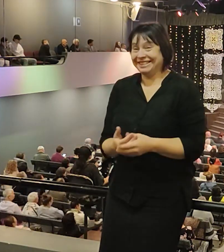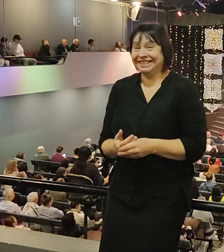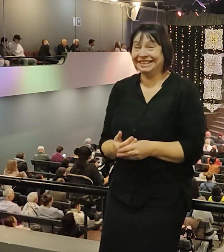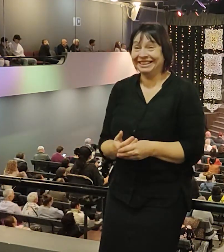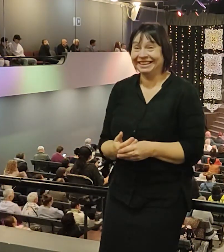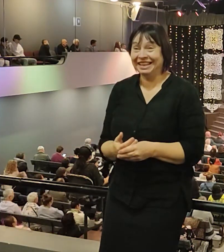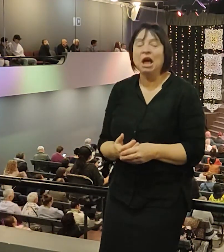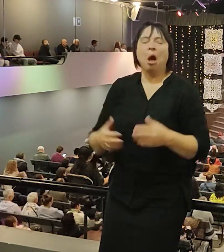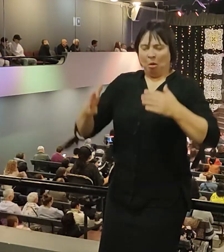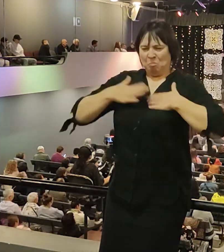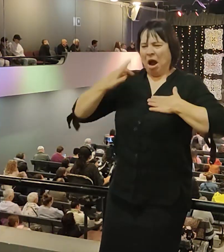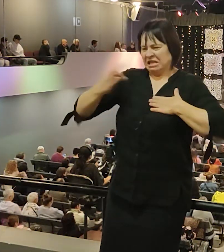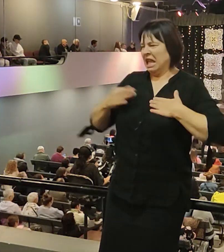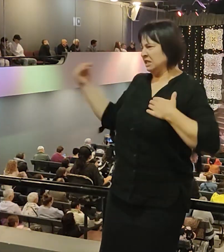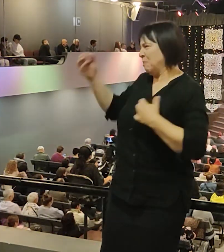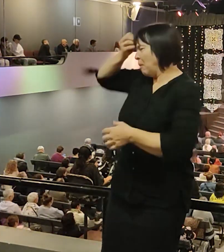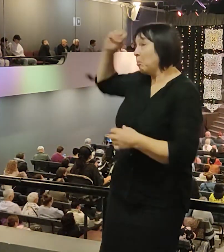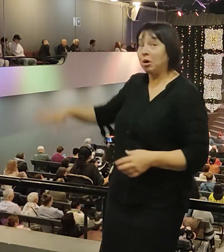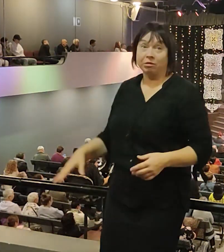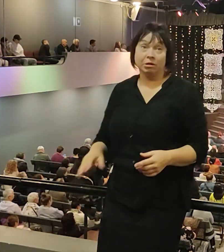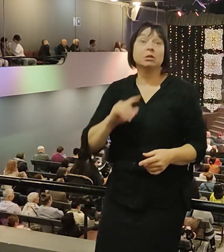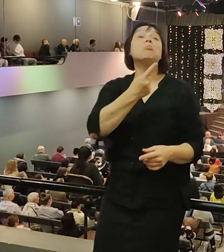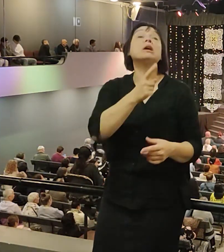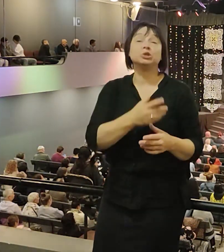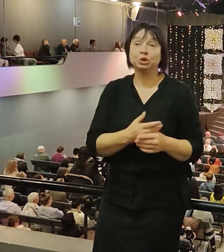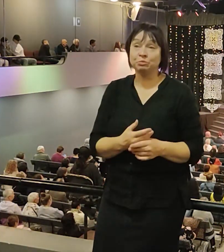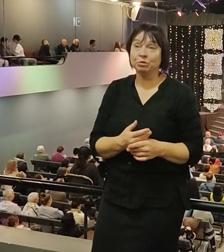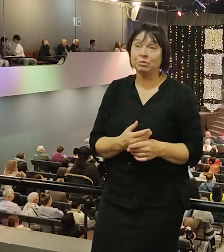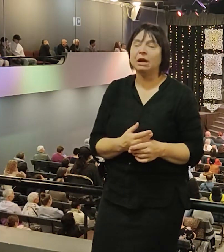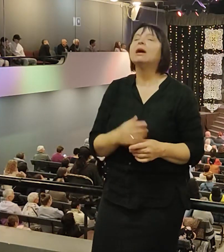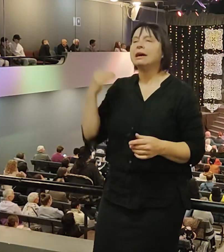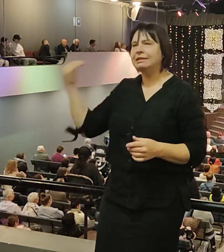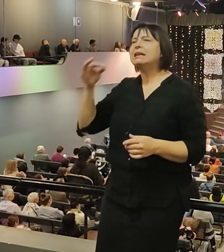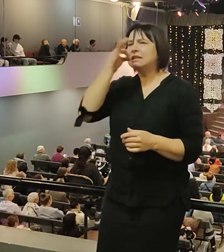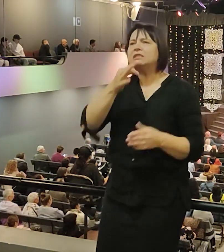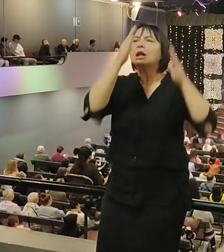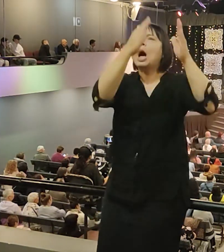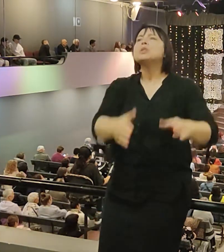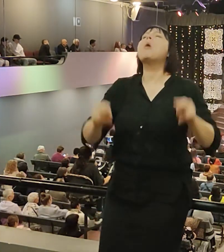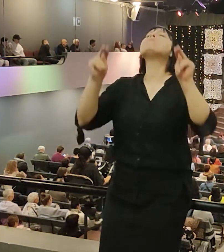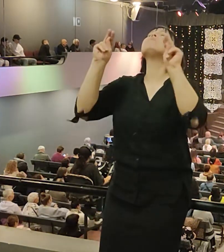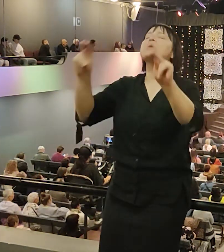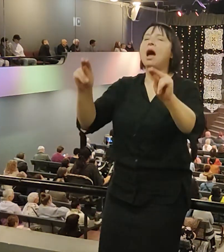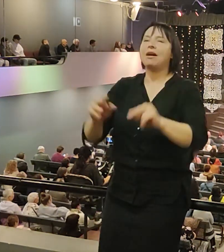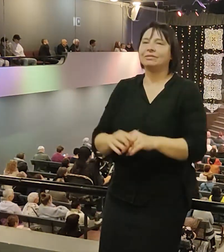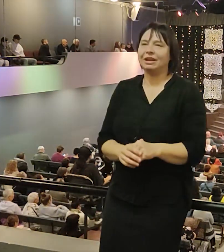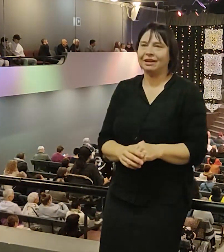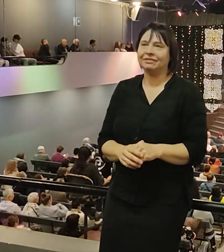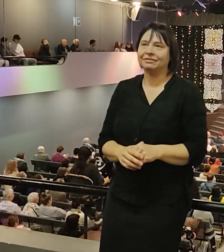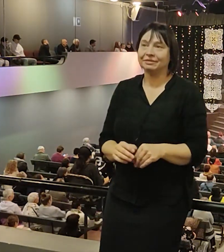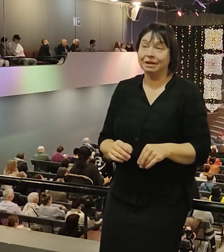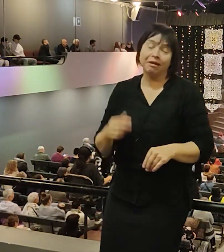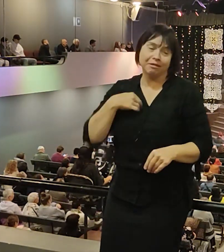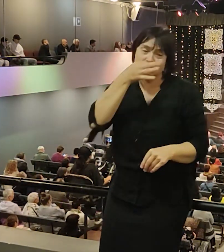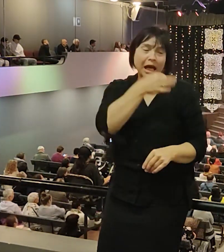Мой сын проклял тебя. Почему? А ты сказал правду о нем. А? Иди домой и скажи сыну